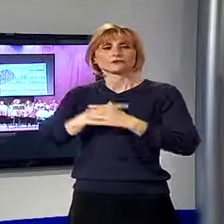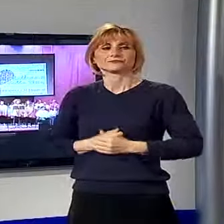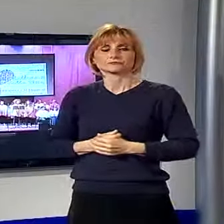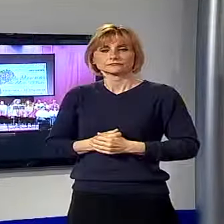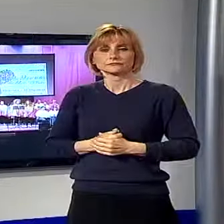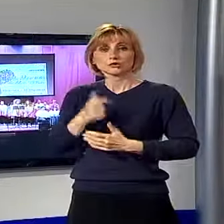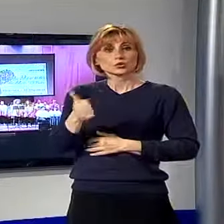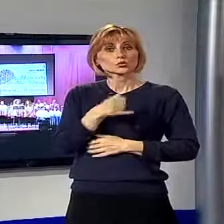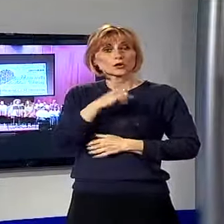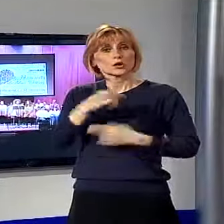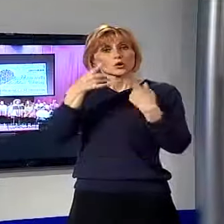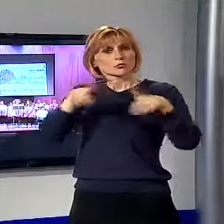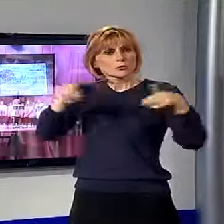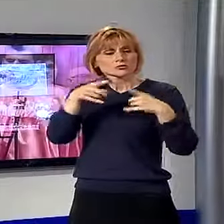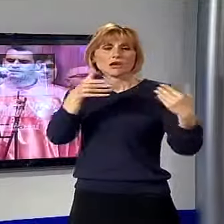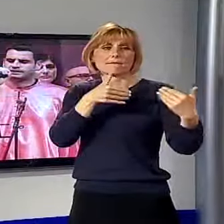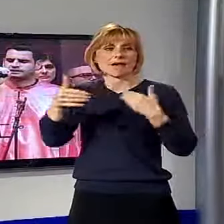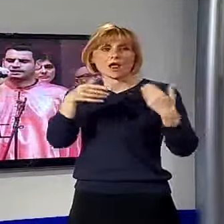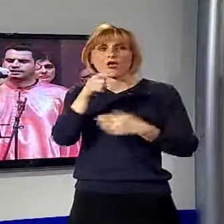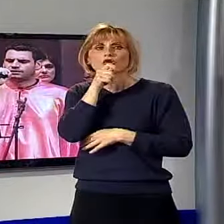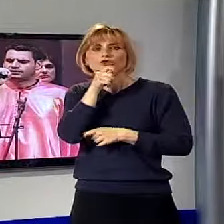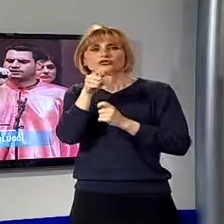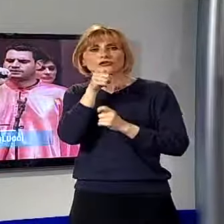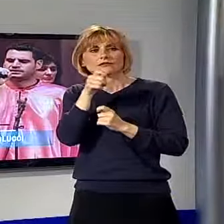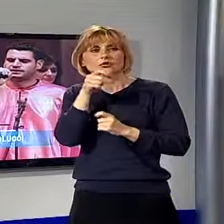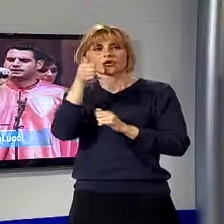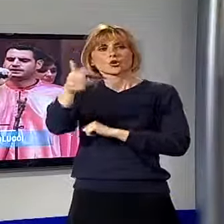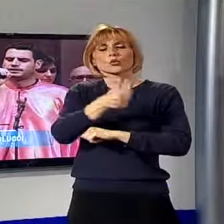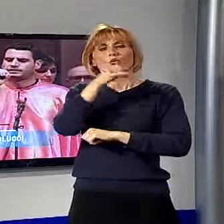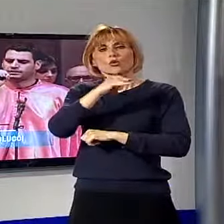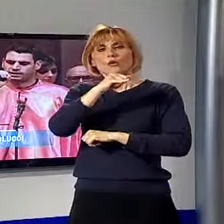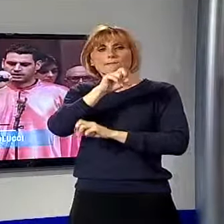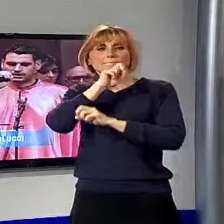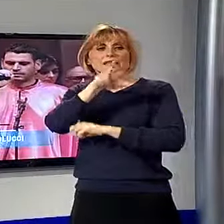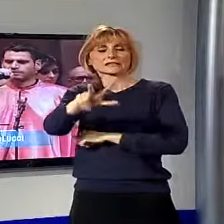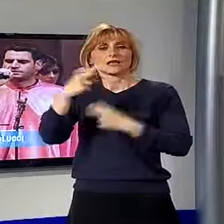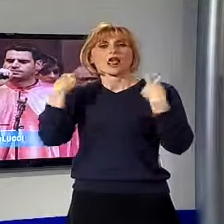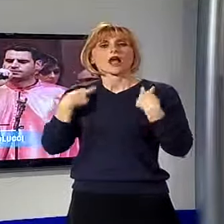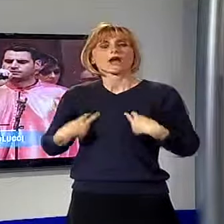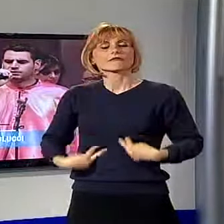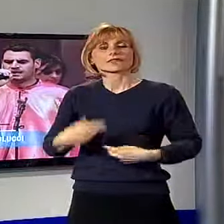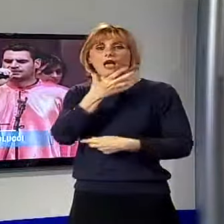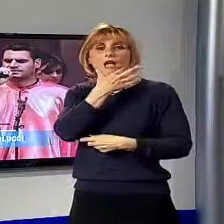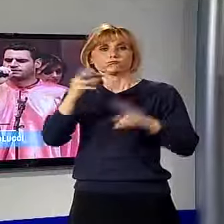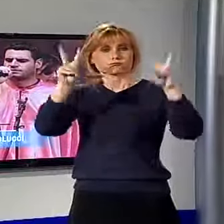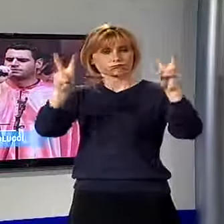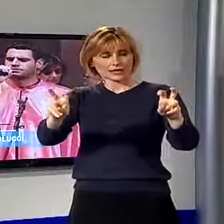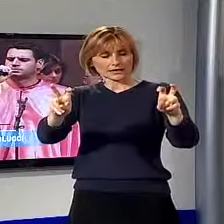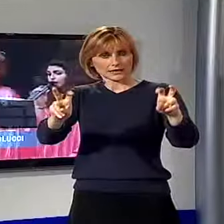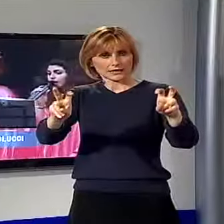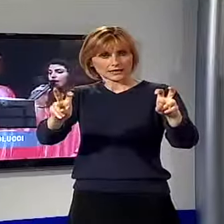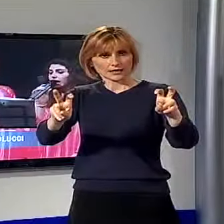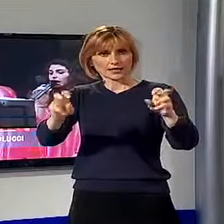Un'ora e mezzo di musica, ballo e recitazione, un'ora e mezzo per lanciare un messaggio, la vita è bella. È stato davvero un grande